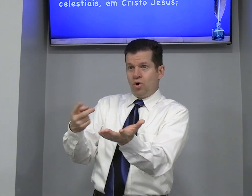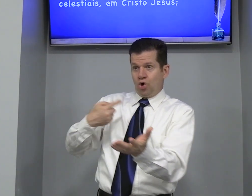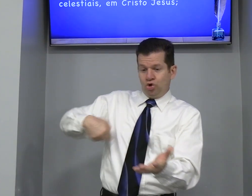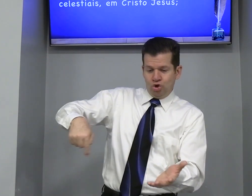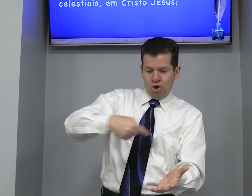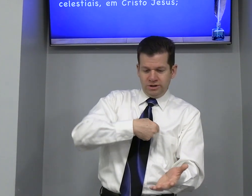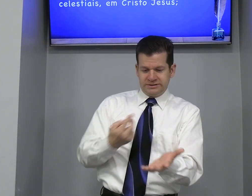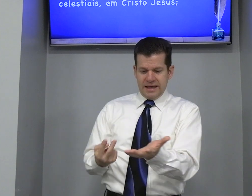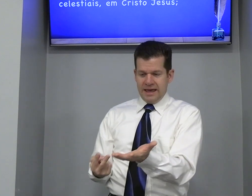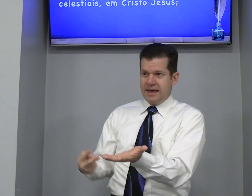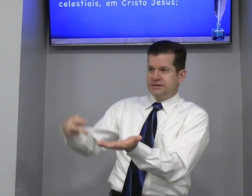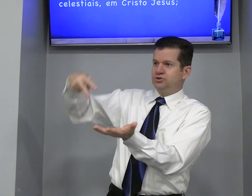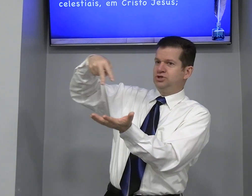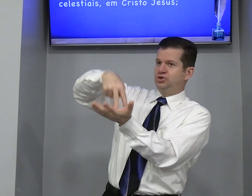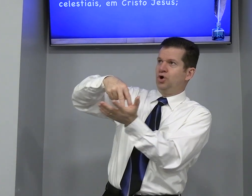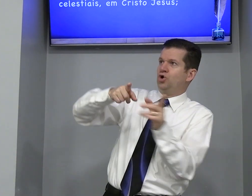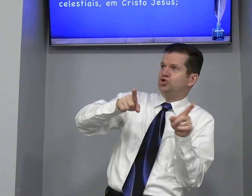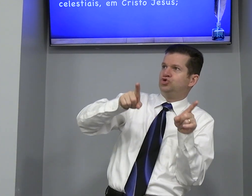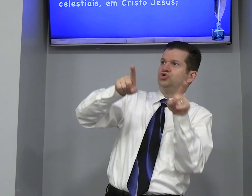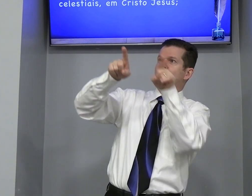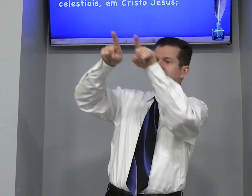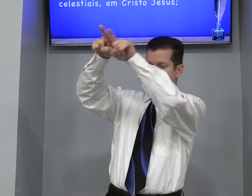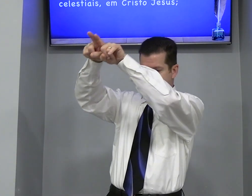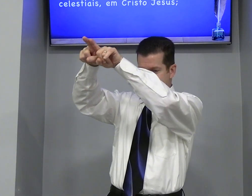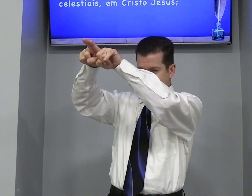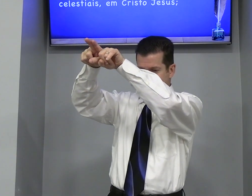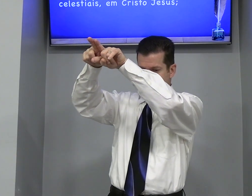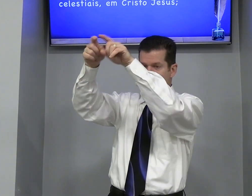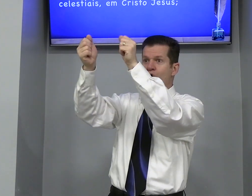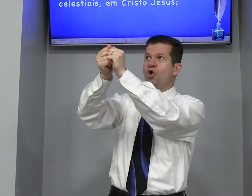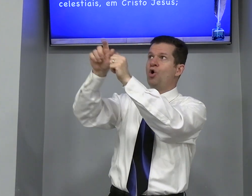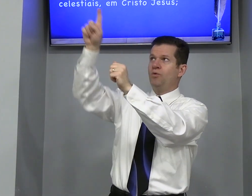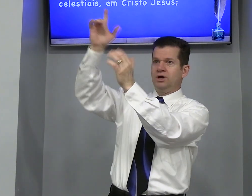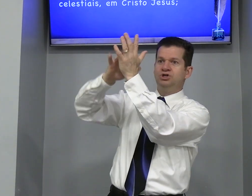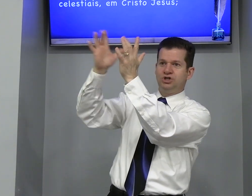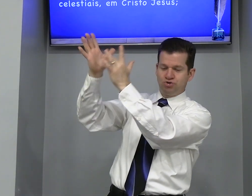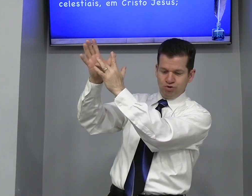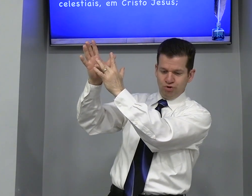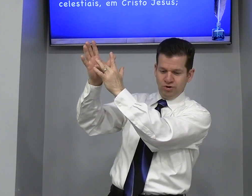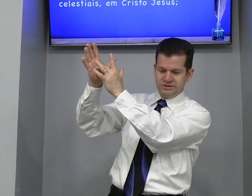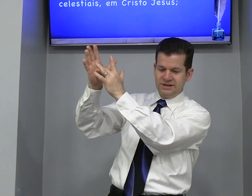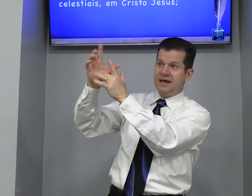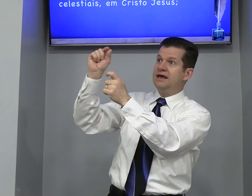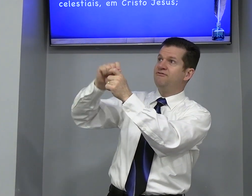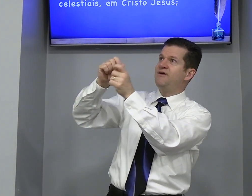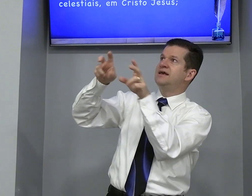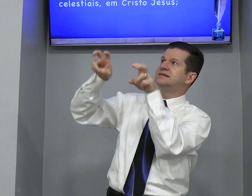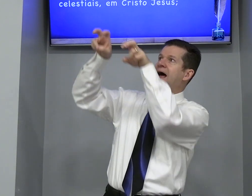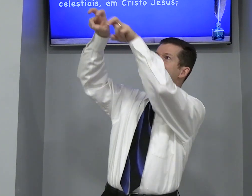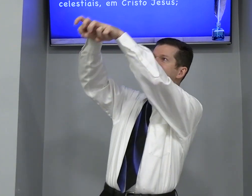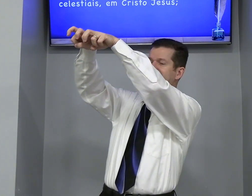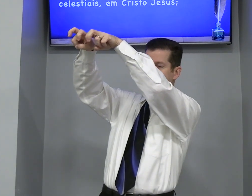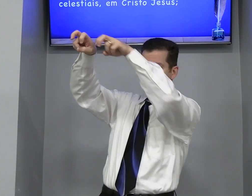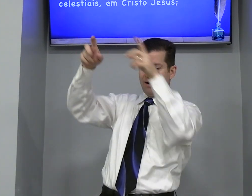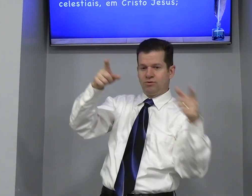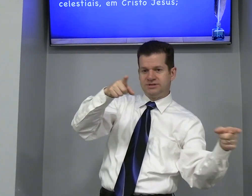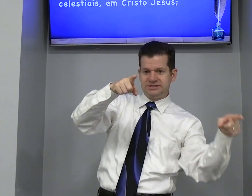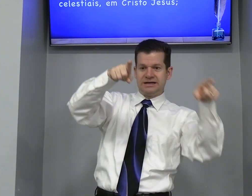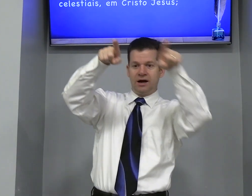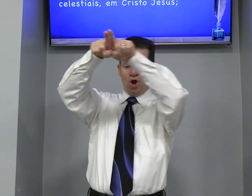Nos Ressuscitou Juntamente Com Jesus Fez Assentar Ou seja Estar